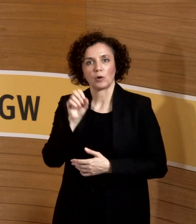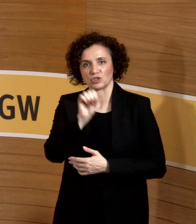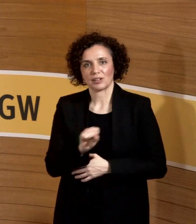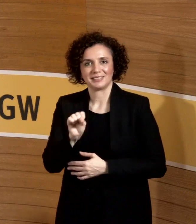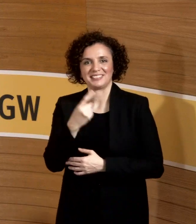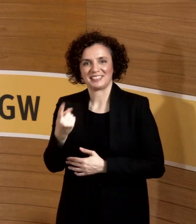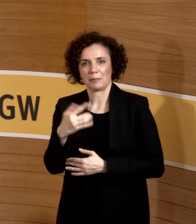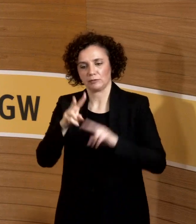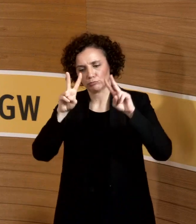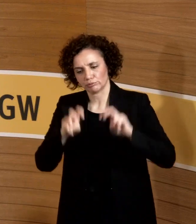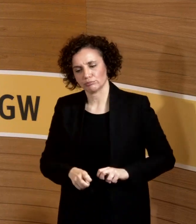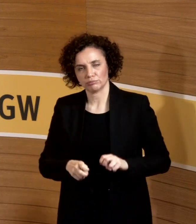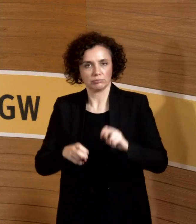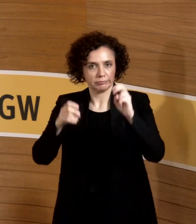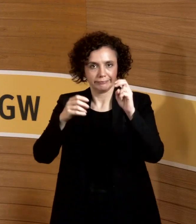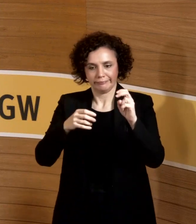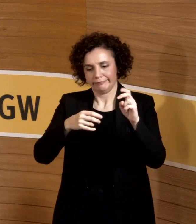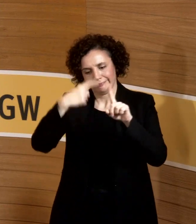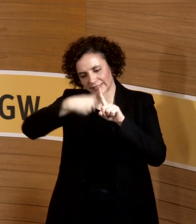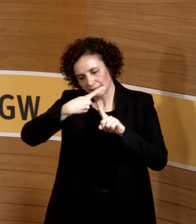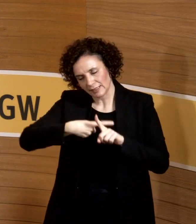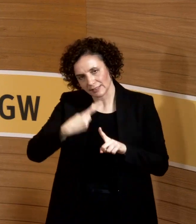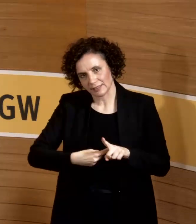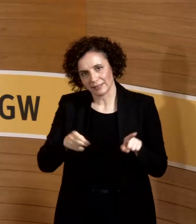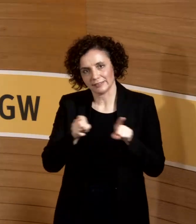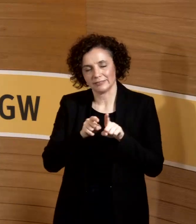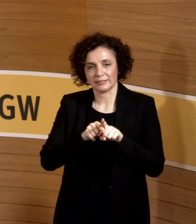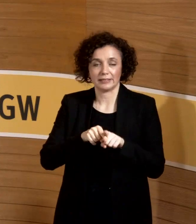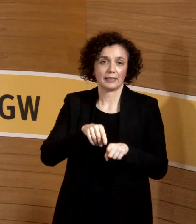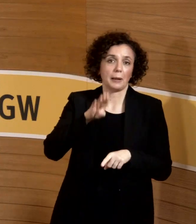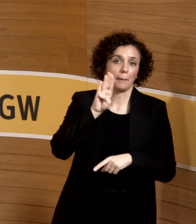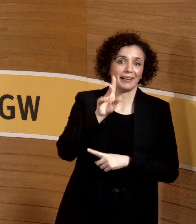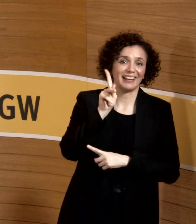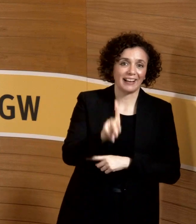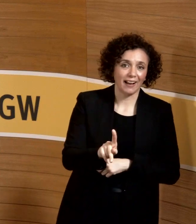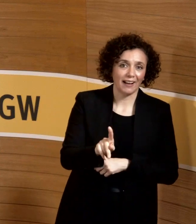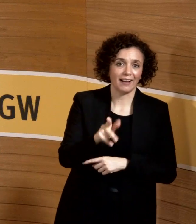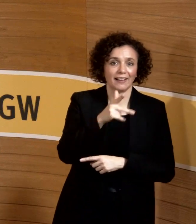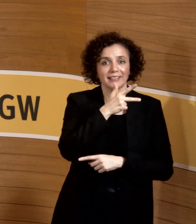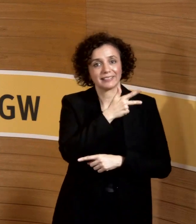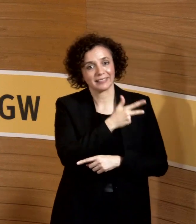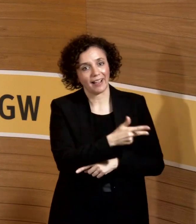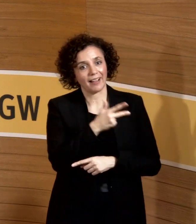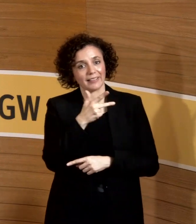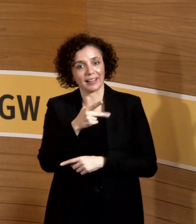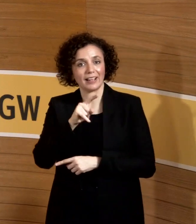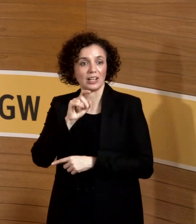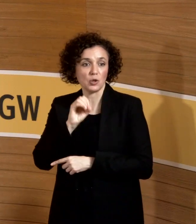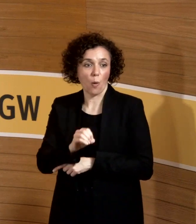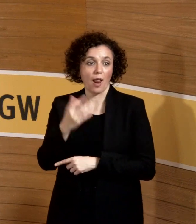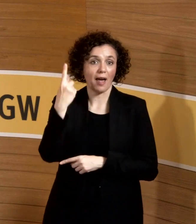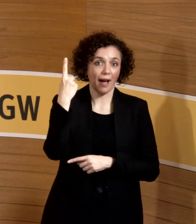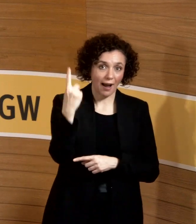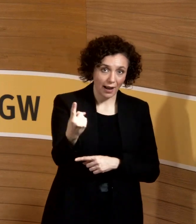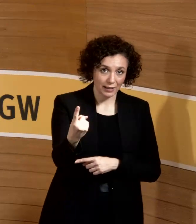das ist, glaube ich, im niedrig zweistelligen Bereich, wie viel BK 3101 mit ungeborenen Kind es überhaupt